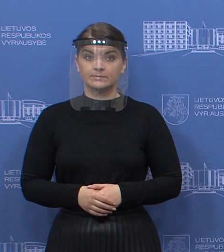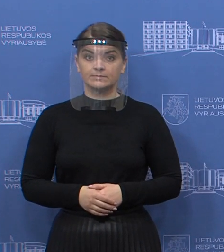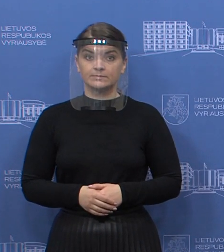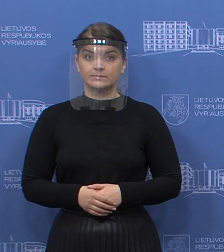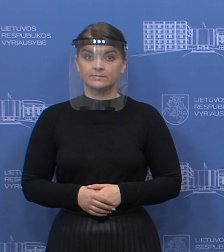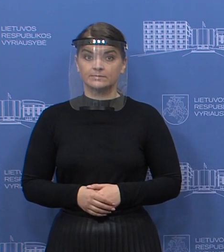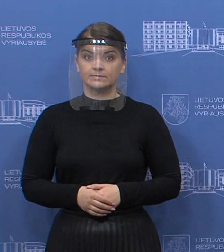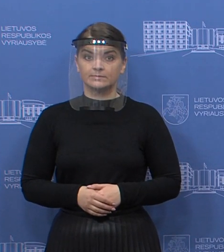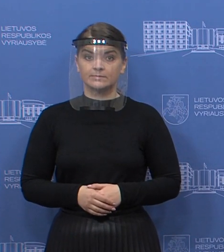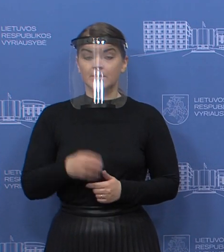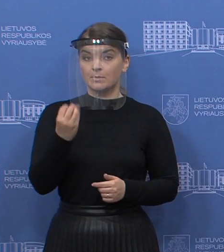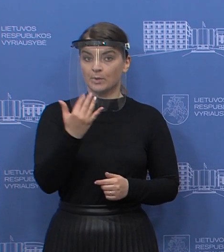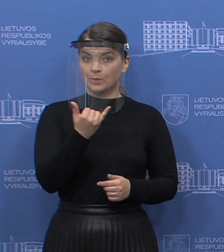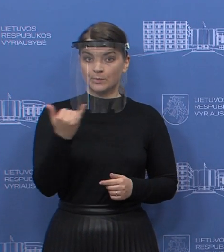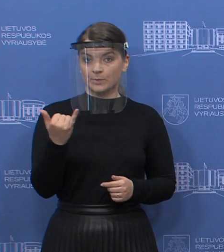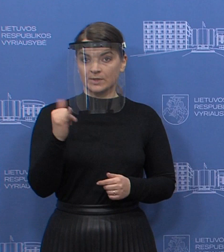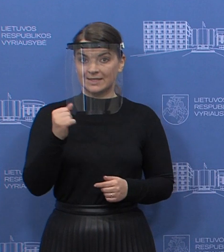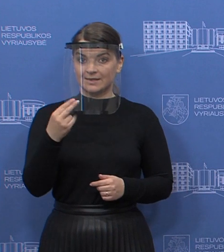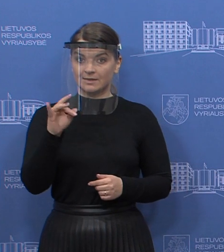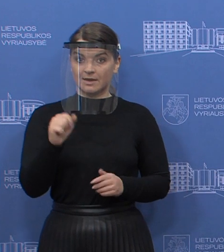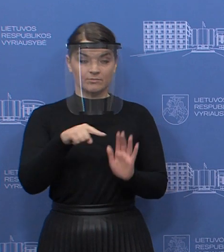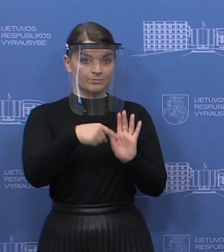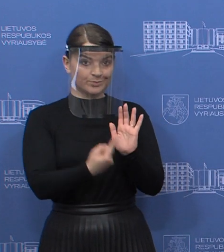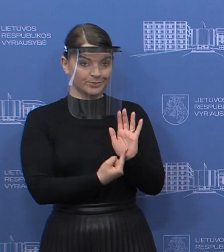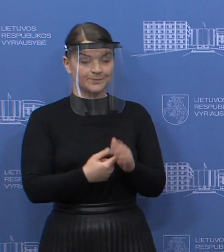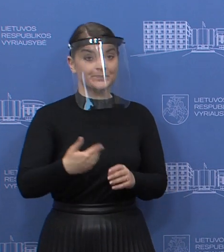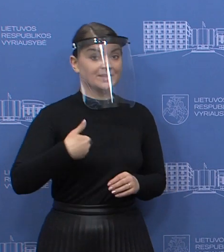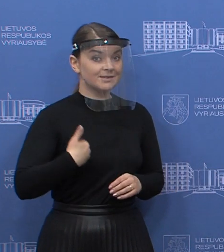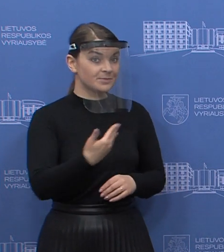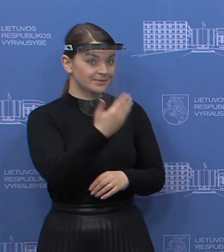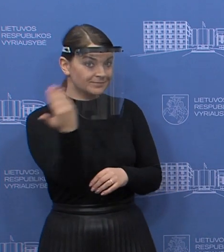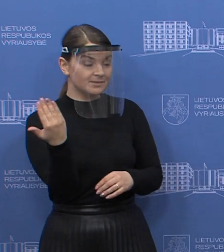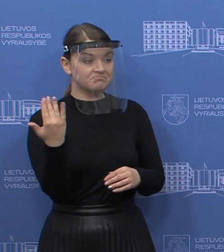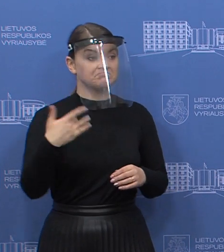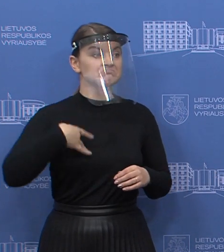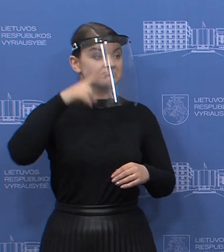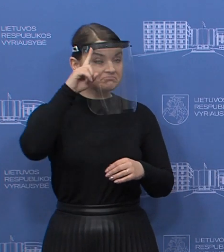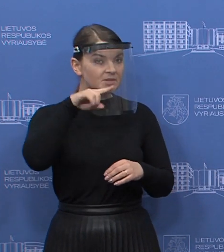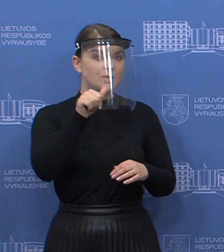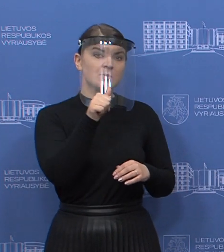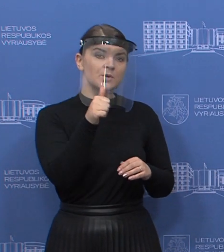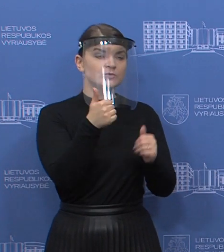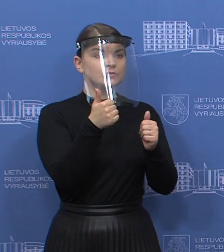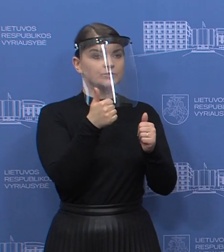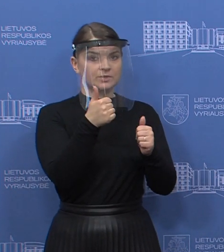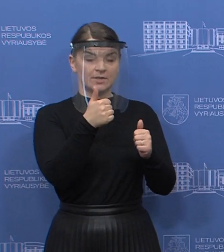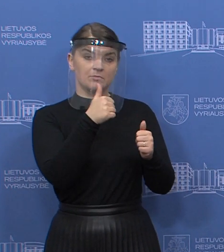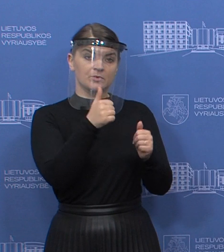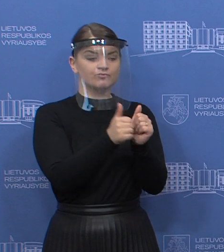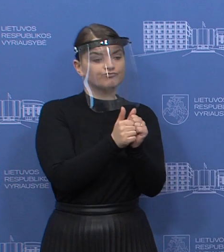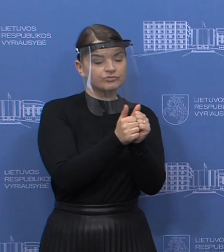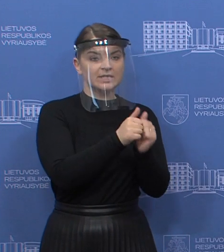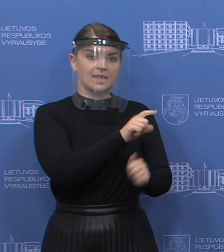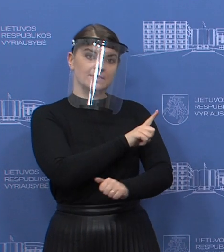Indrė Jurčiankai, tai 15 min. Labadiena. Tai pirmiausia, gal žinote, kada kaimininė šaliais tokios kaip